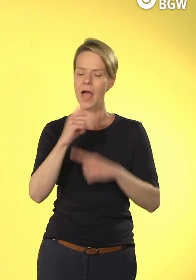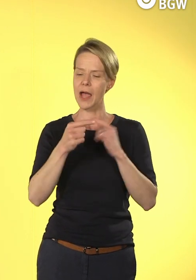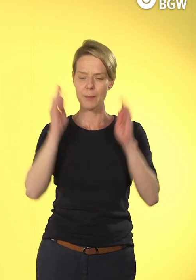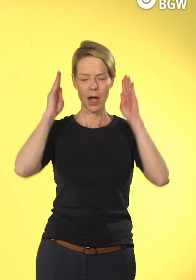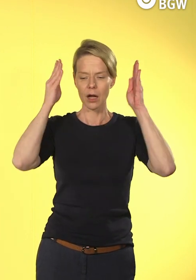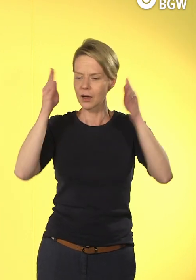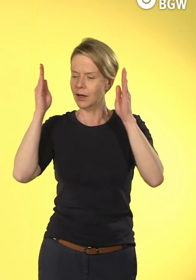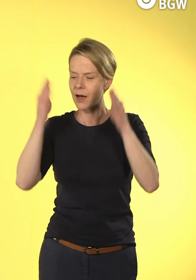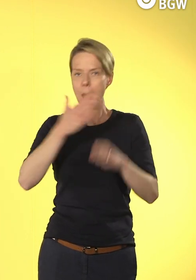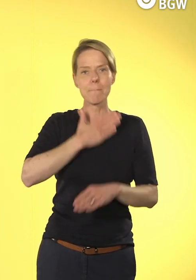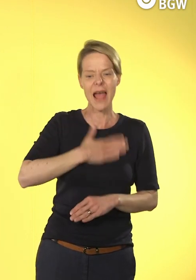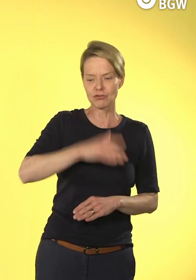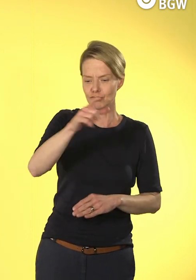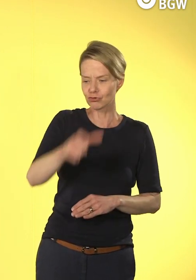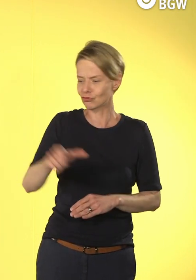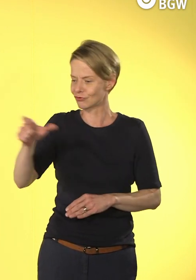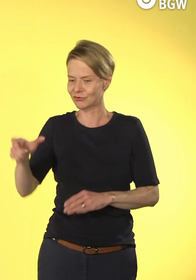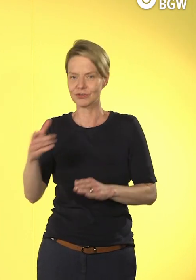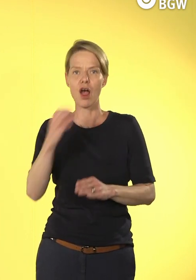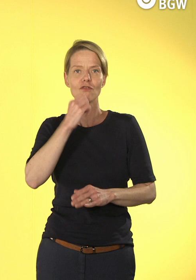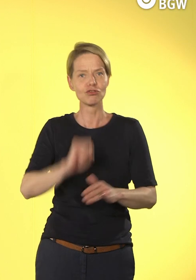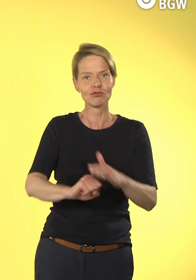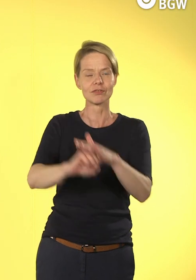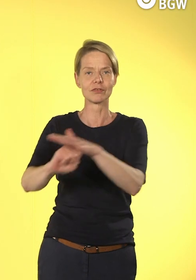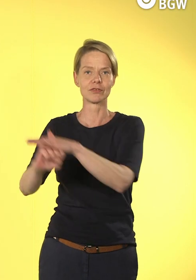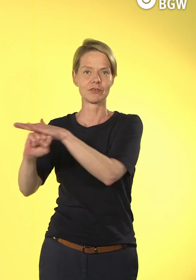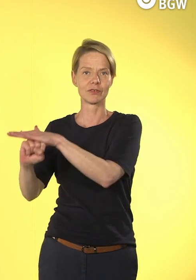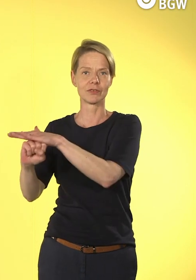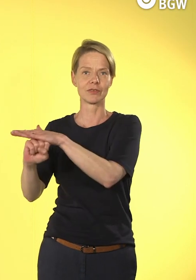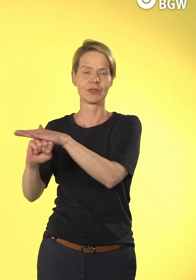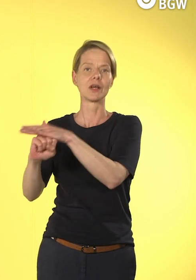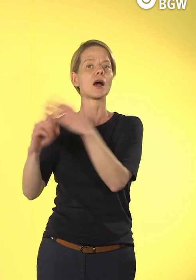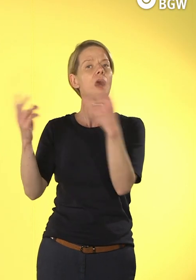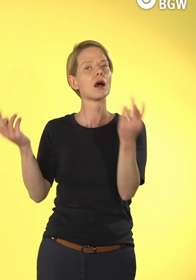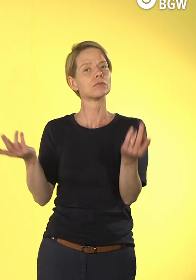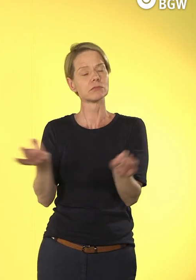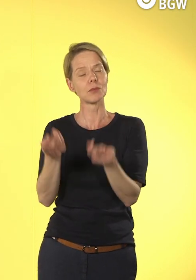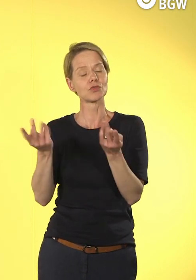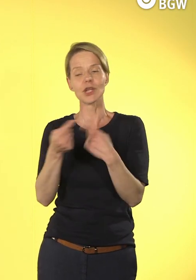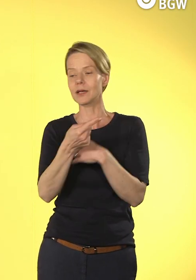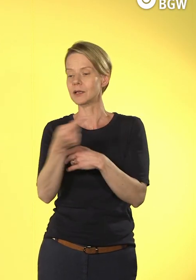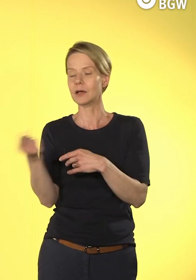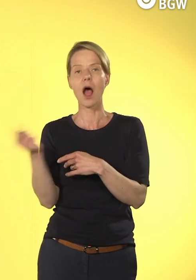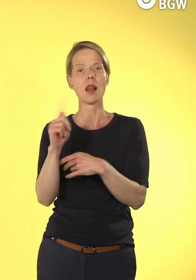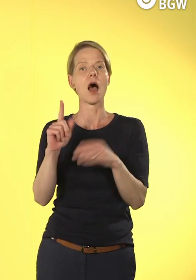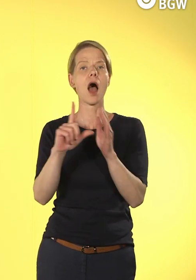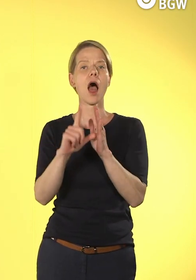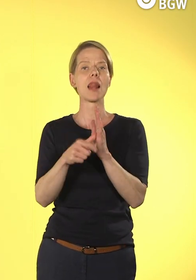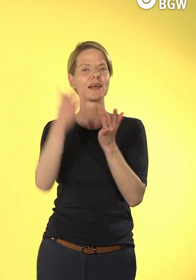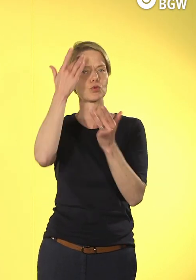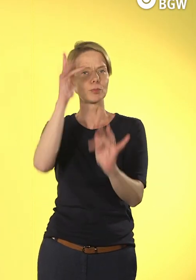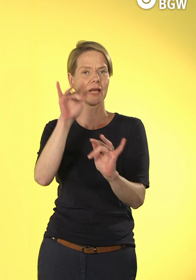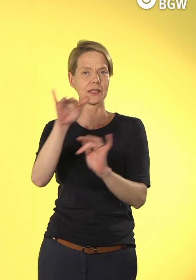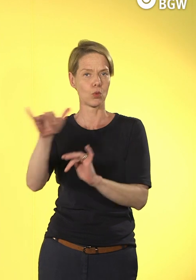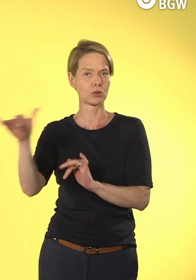von Menschen und auch das müssen wir in den Blick bringen. Wir haben natürlich zu tun mit leistungsberechtigten Personen, die Dienstleistungen bei uns nachfragen. Die